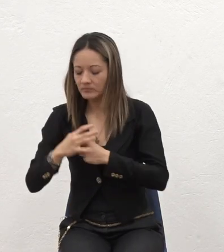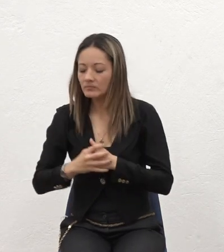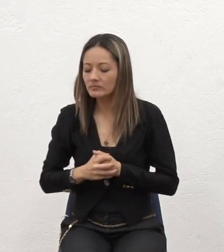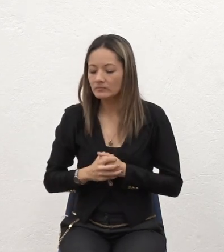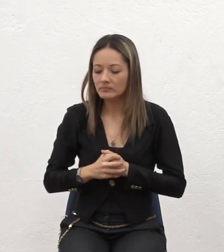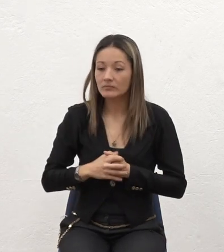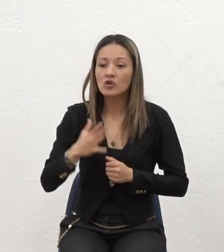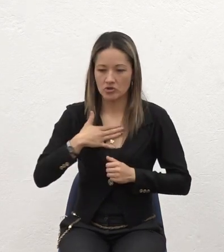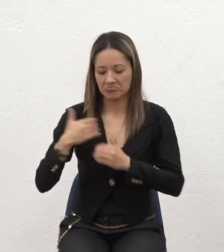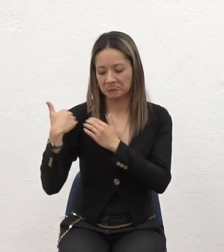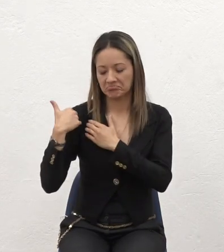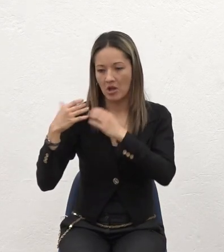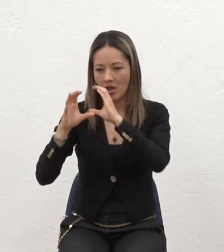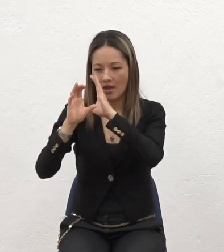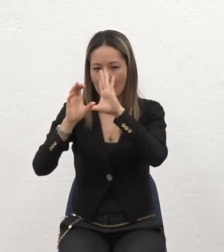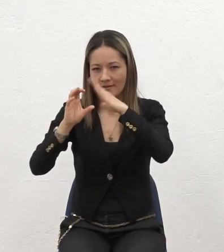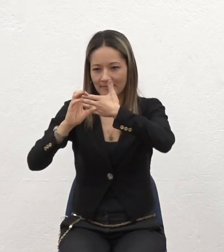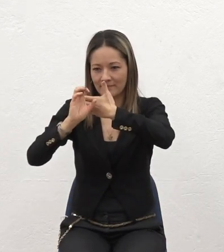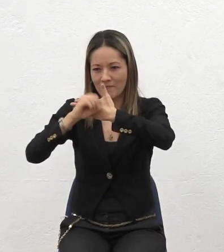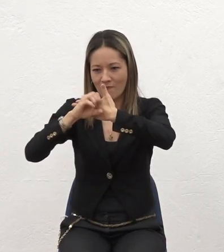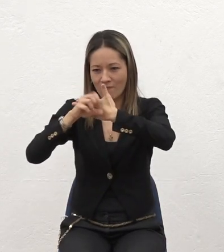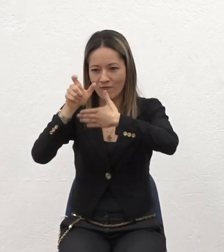Yo soy fotógrafo Y